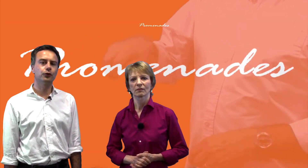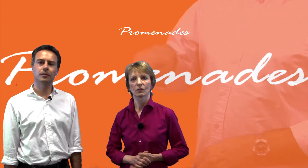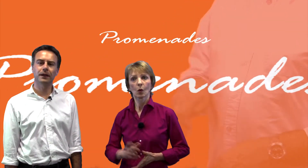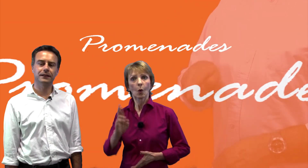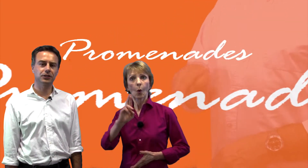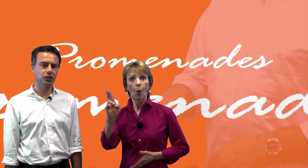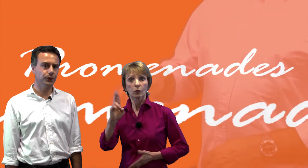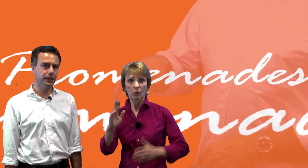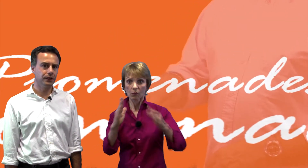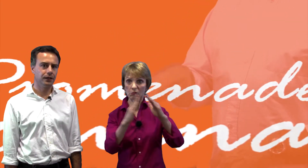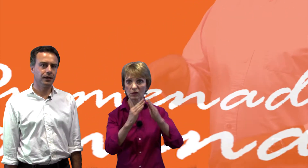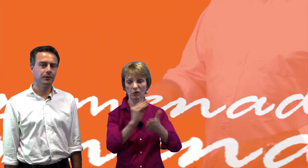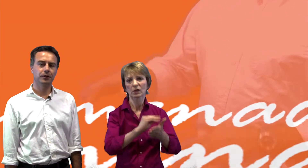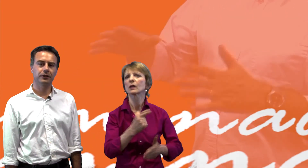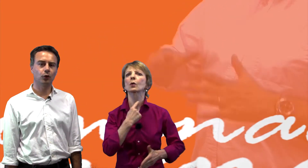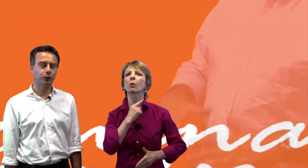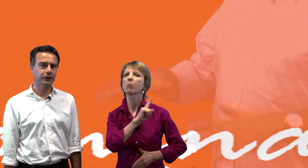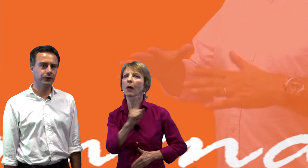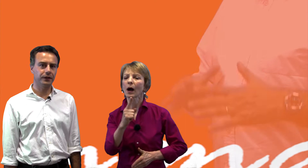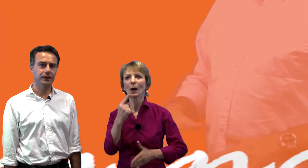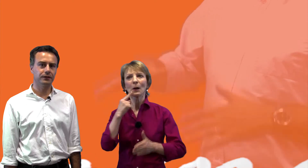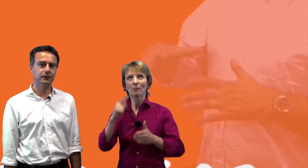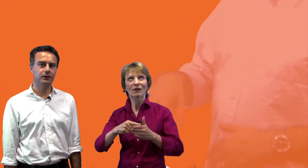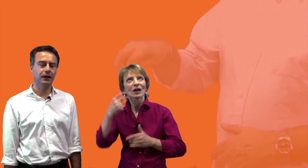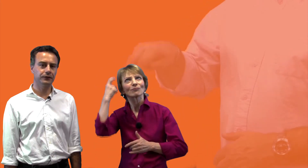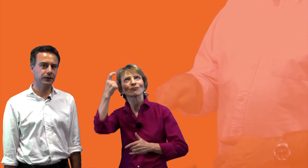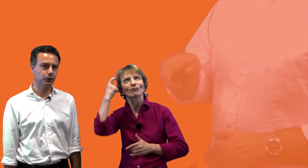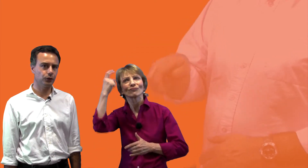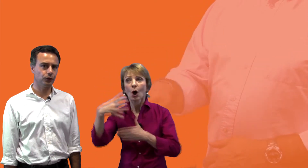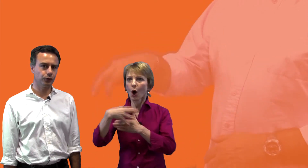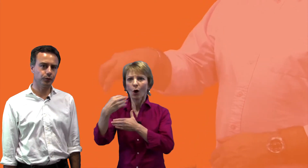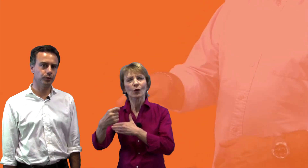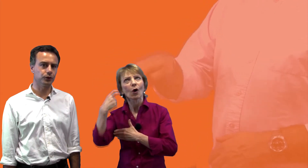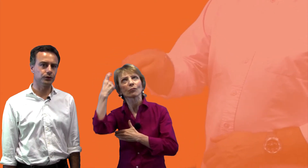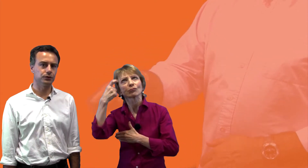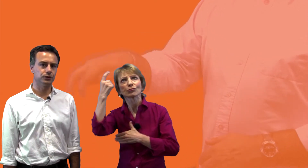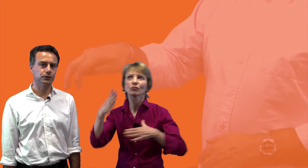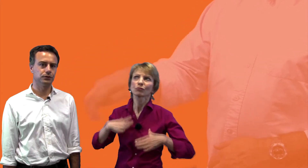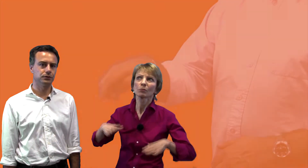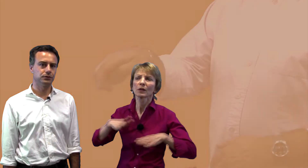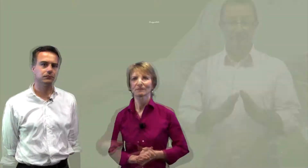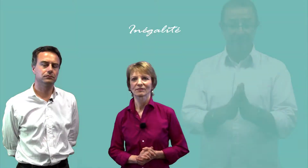Rousseau n'aime pas écrire chez lui, mais préfère composer dans sa tête, à l'extérieur, en se prenant.